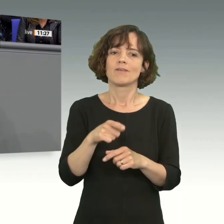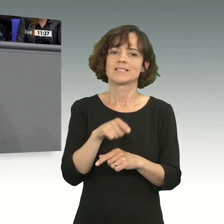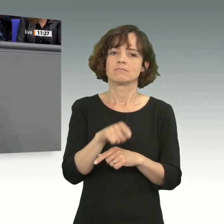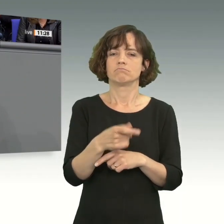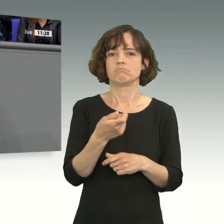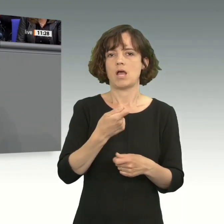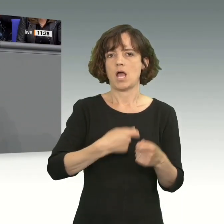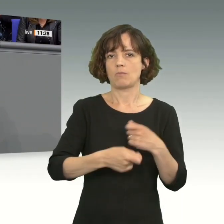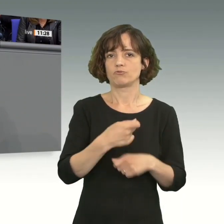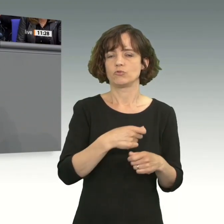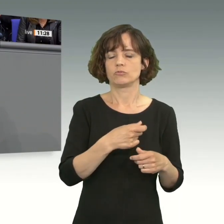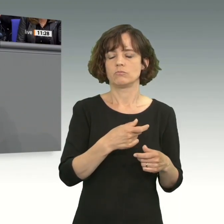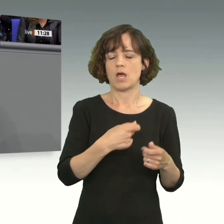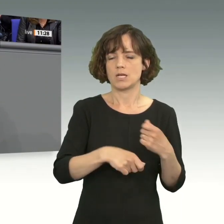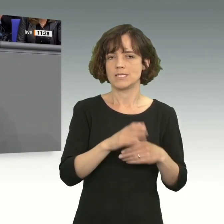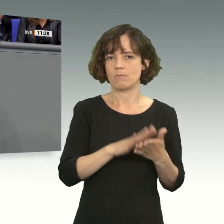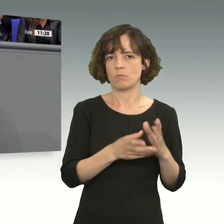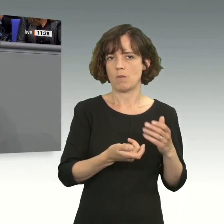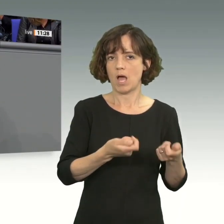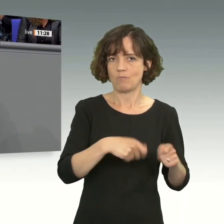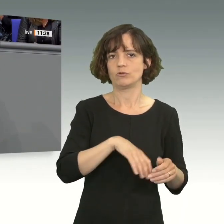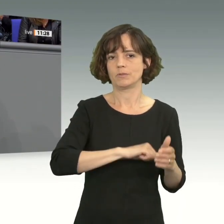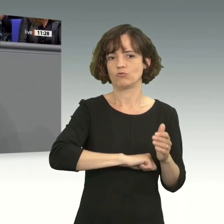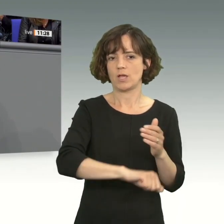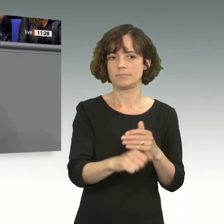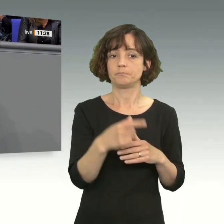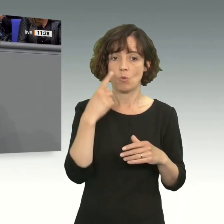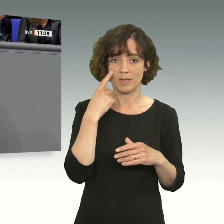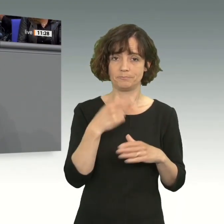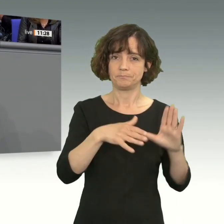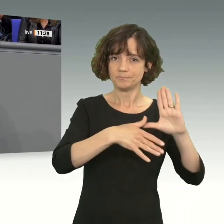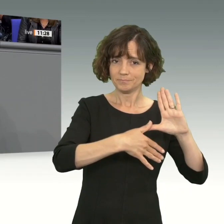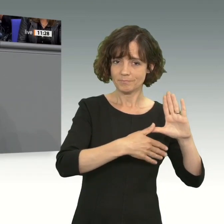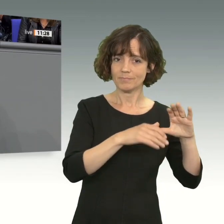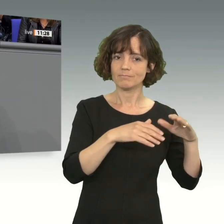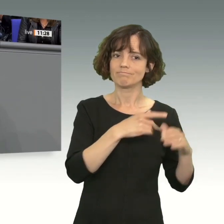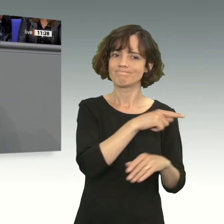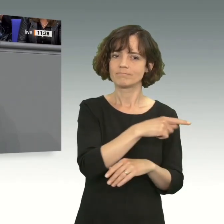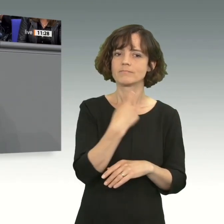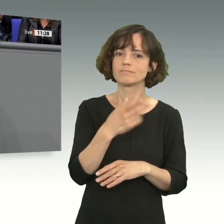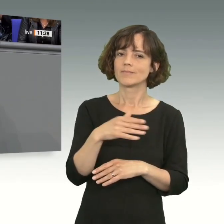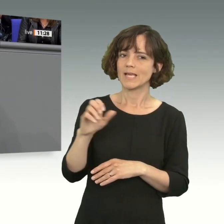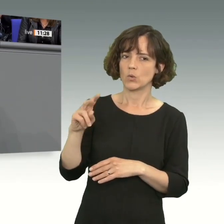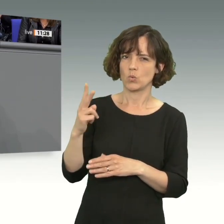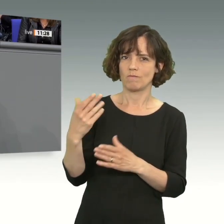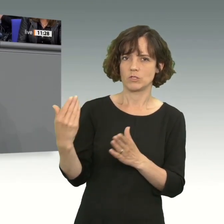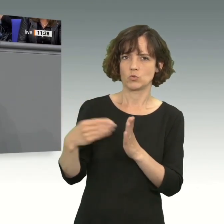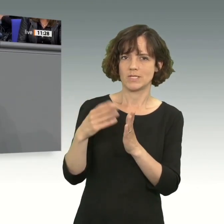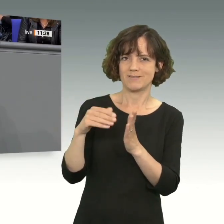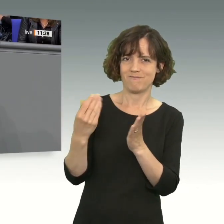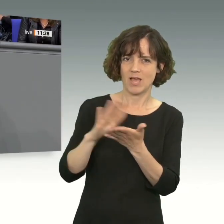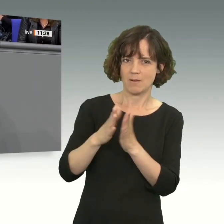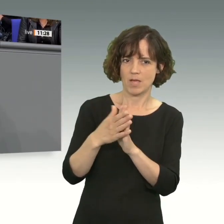Handelsabkommens zu beschleunigen. Derzeit steht von lateinamerikanischer Seite die Reaktion auf die von der EU vorgelegte